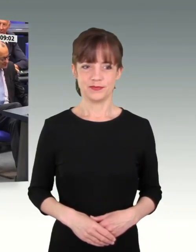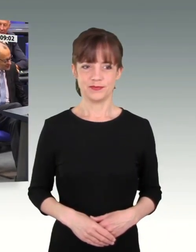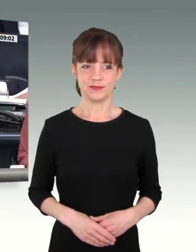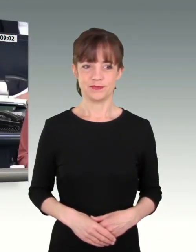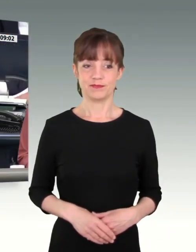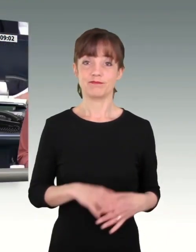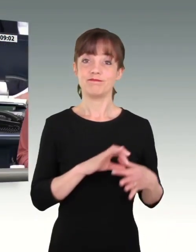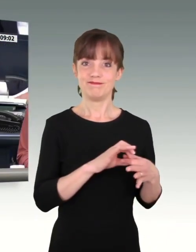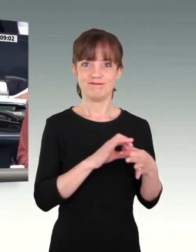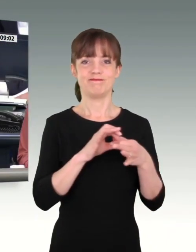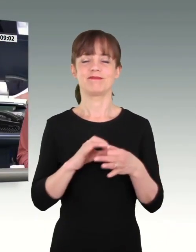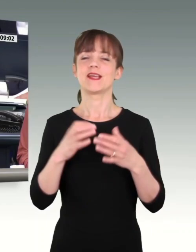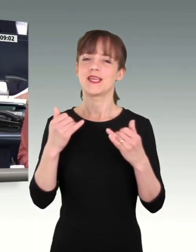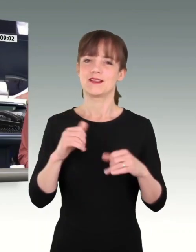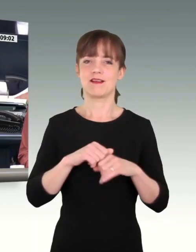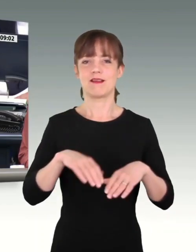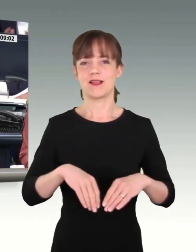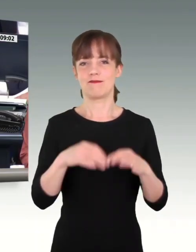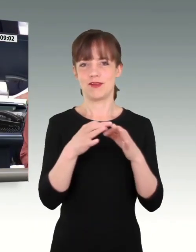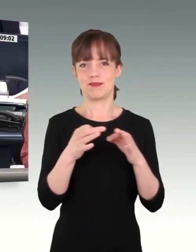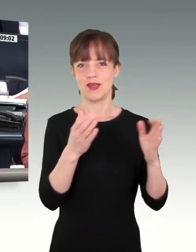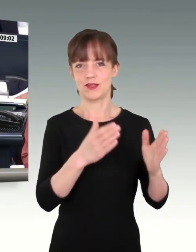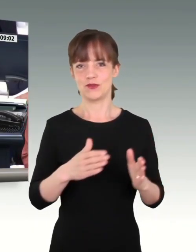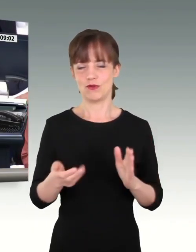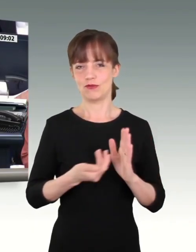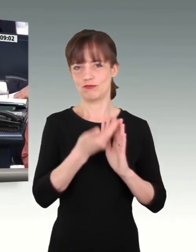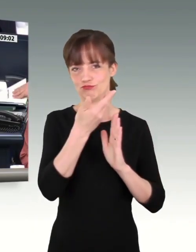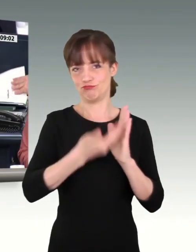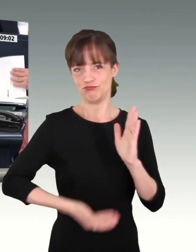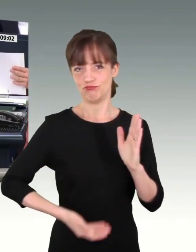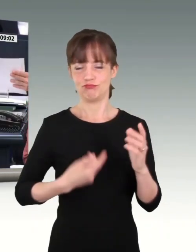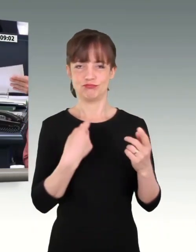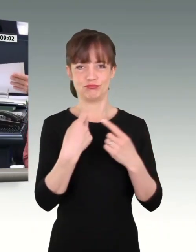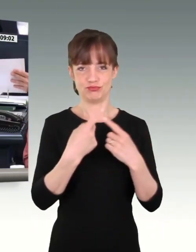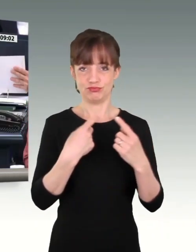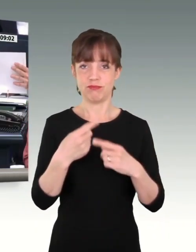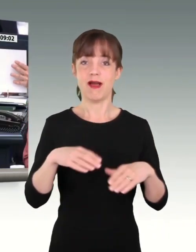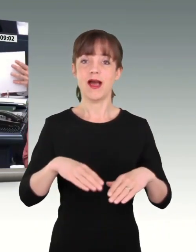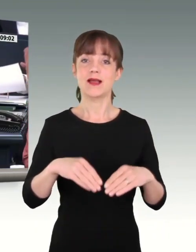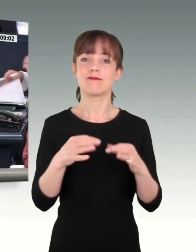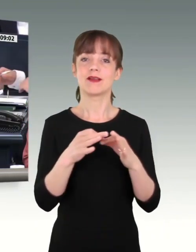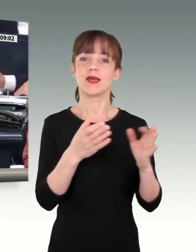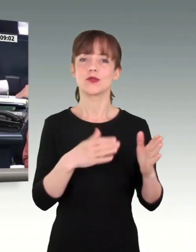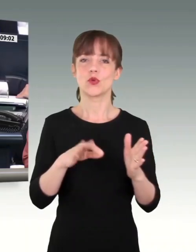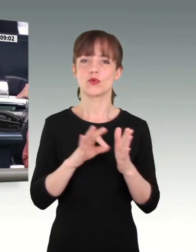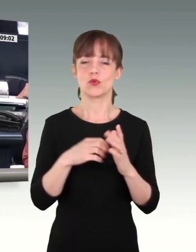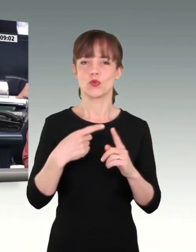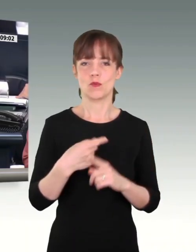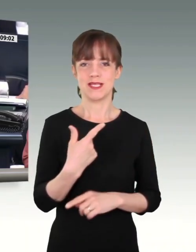Damit können wir jetzt in die Tagesordnung einsteigen. Ich rufe auf den Tagesordnungspunkt 20,